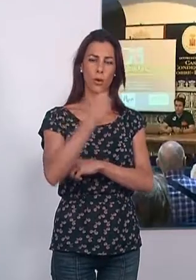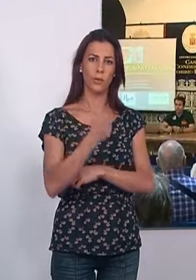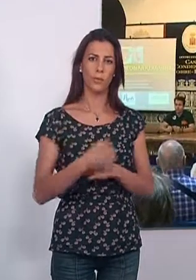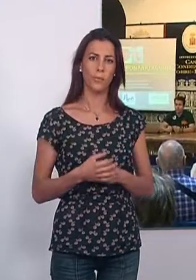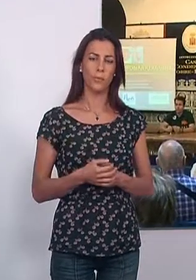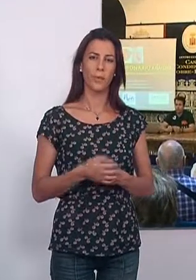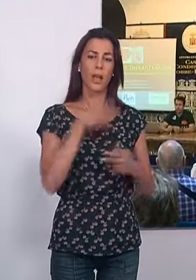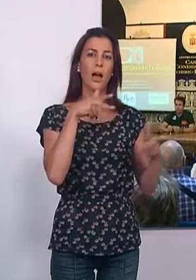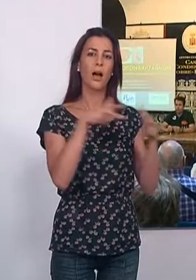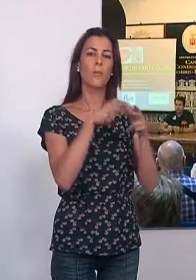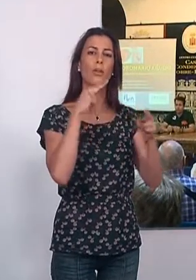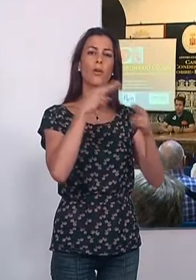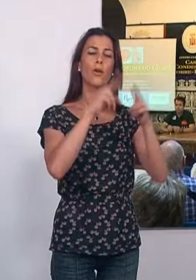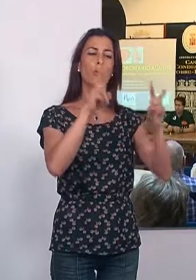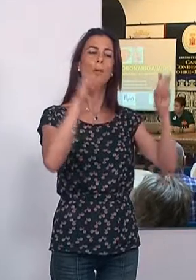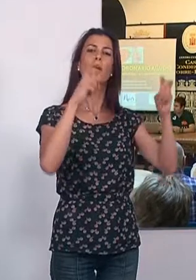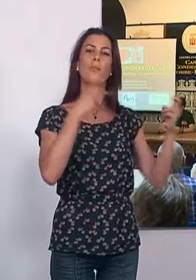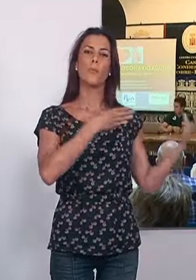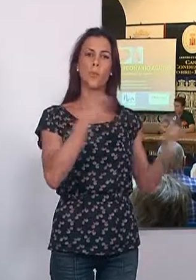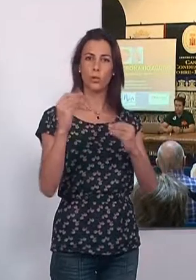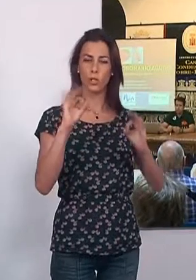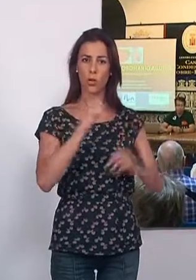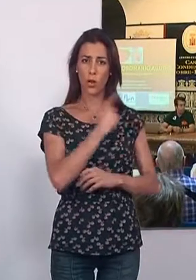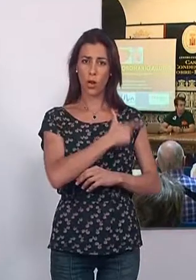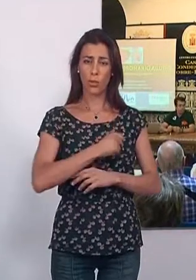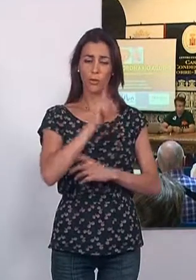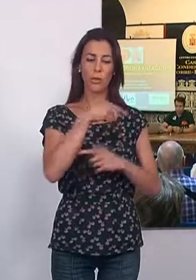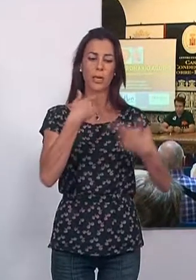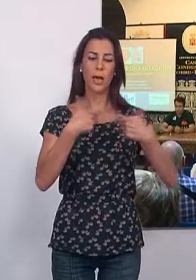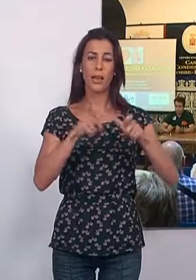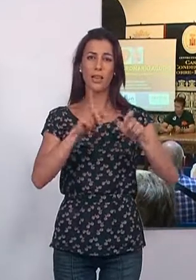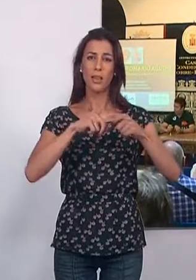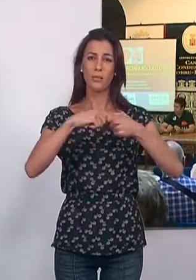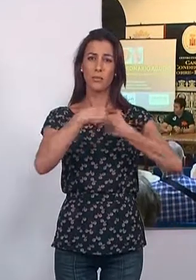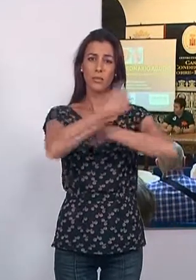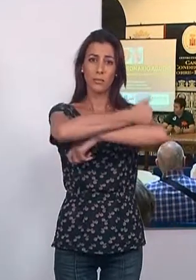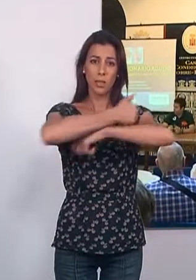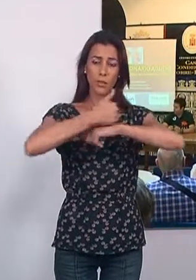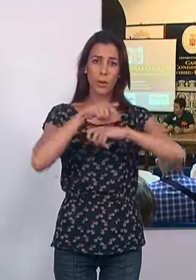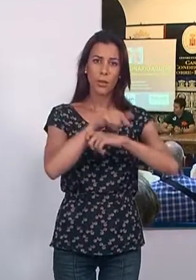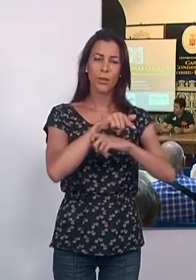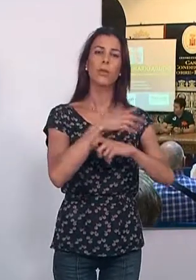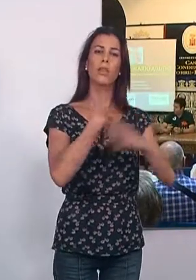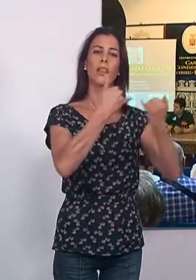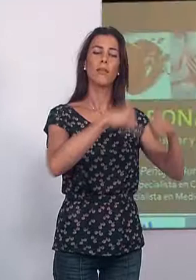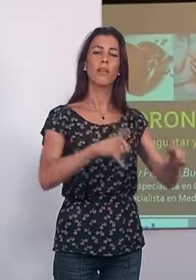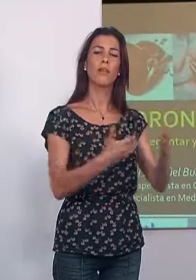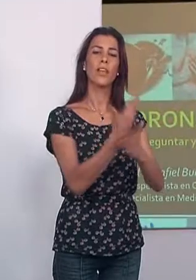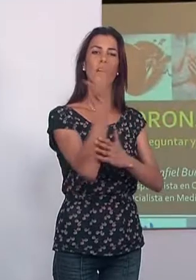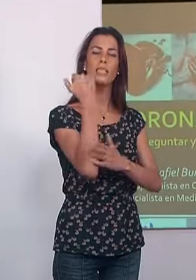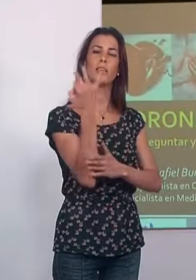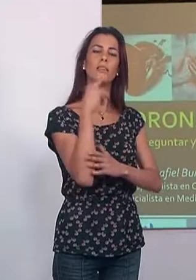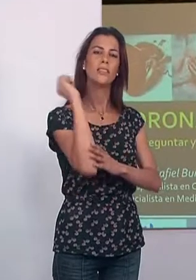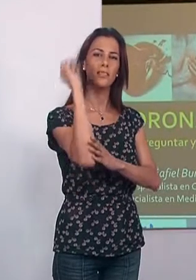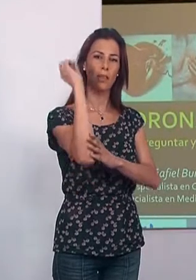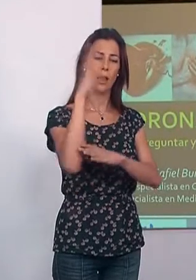La agrupación denominada Mucho Corazón y el Área de Participación Ciudadana celebraban el